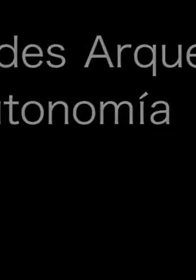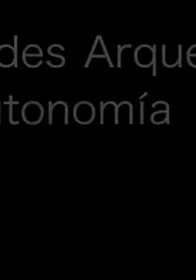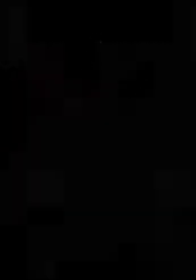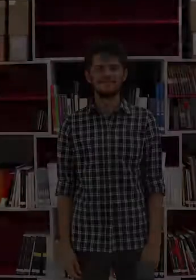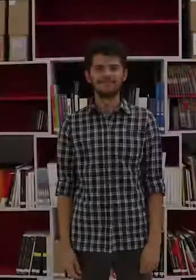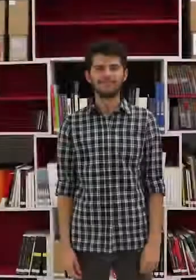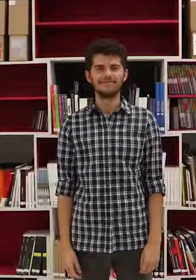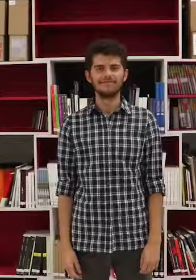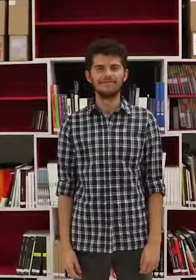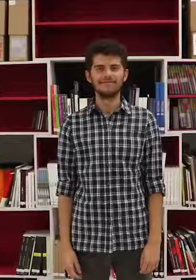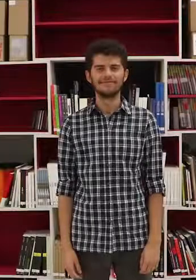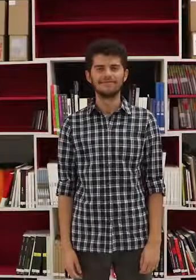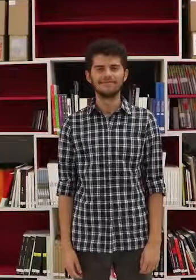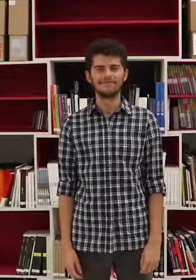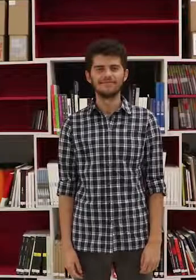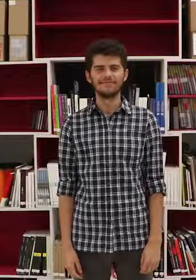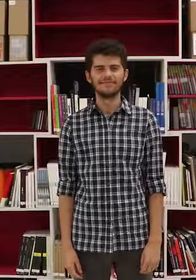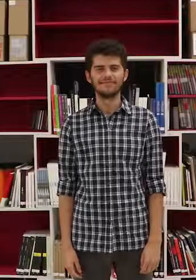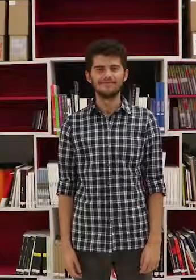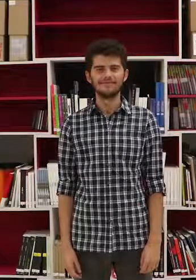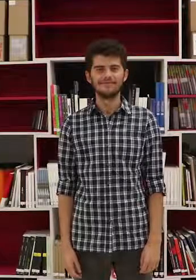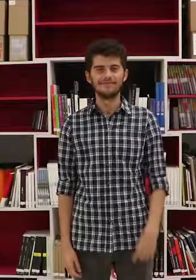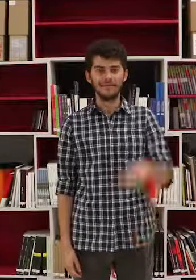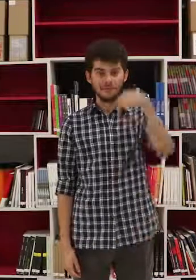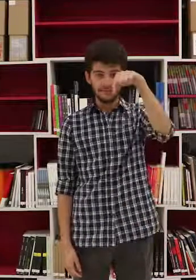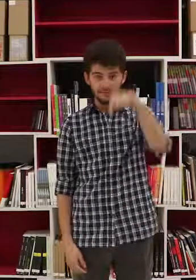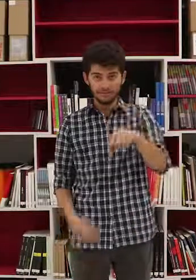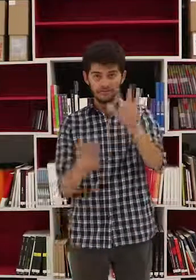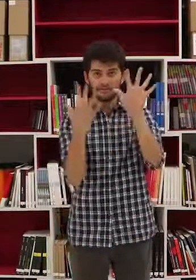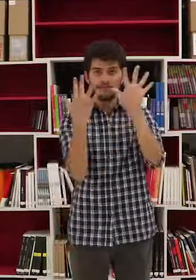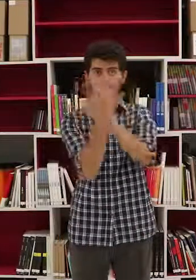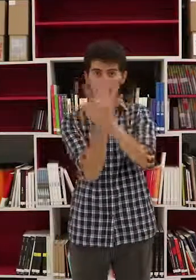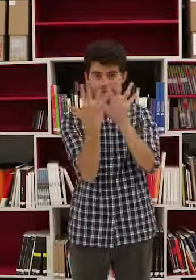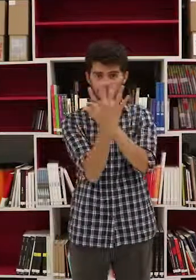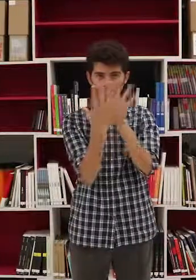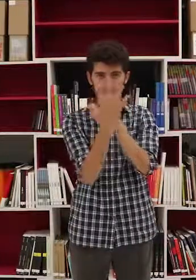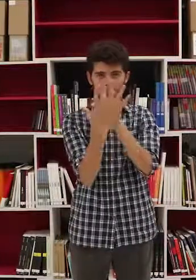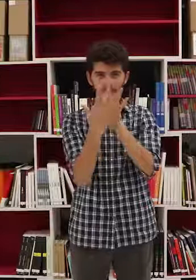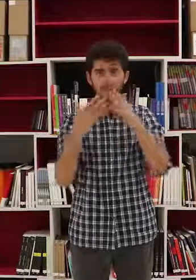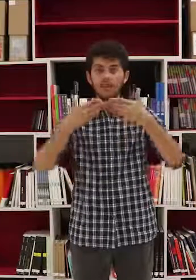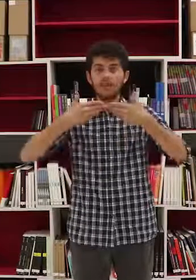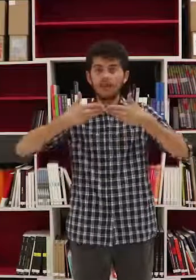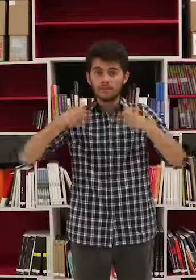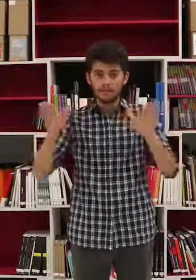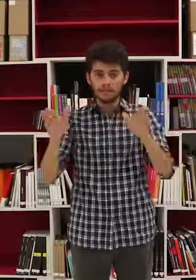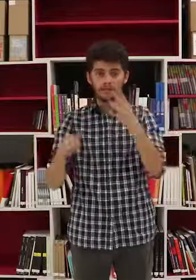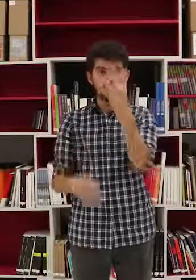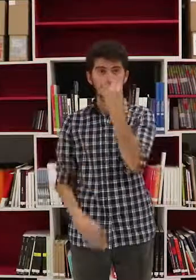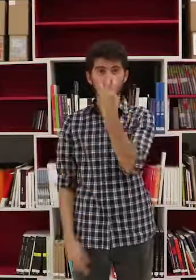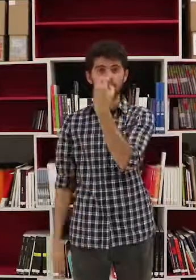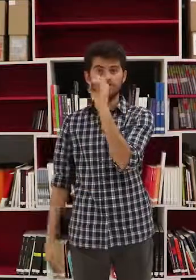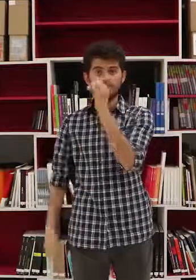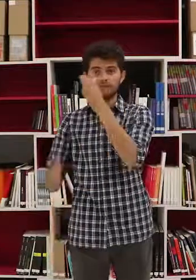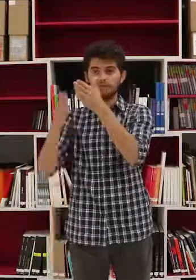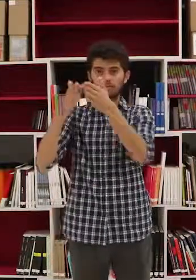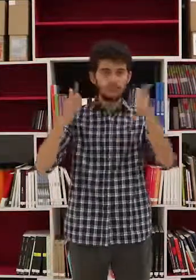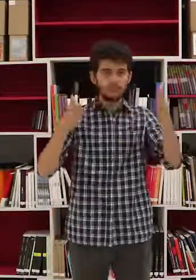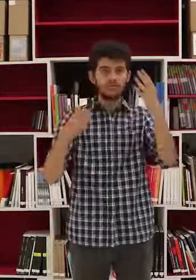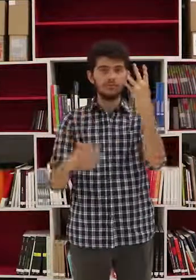La exposición Arqueología de la Autonomía está abierta a público de 4 de octubre a 4 de noviembre, de martes a domingo, de